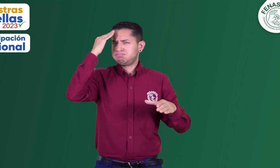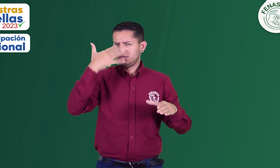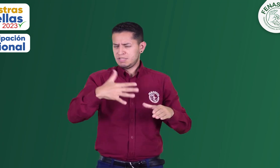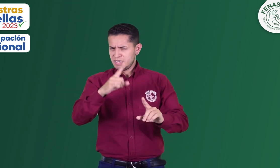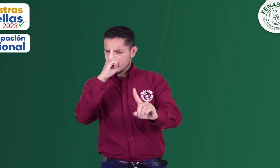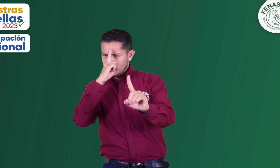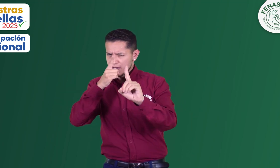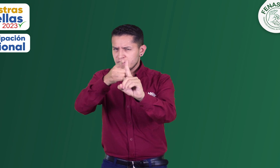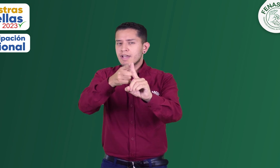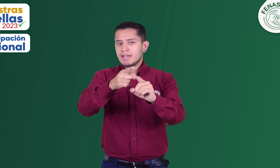discapacidad.